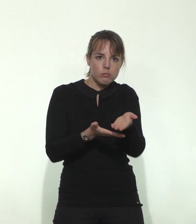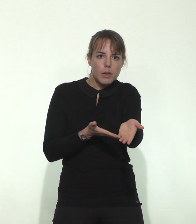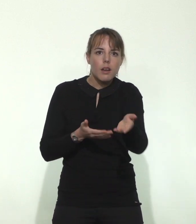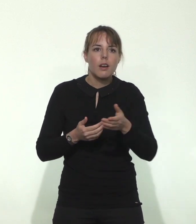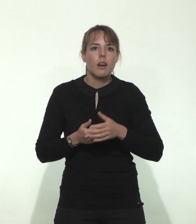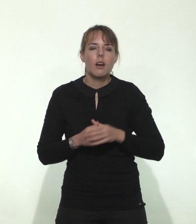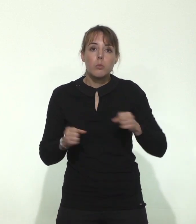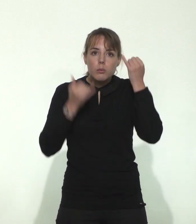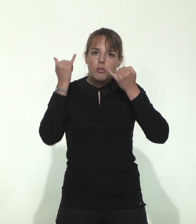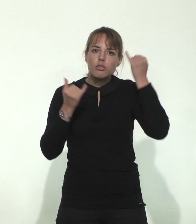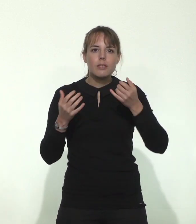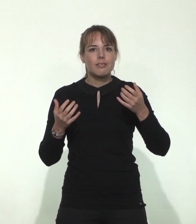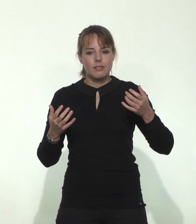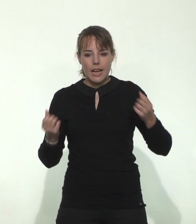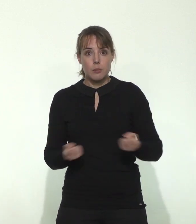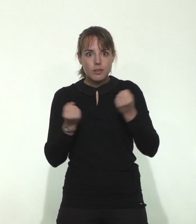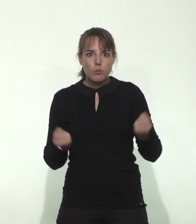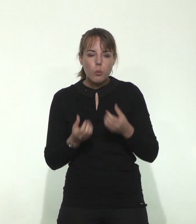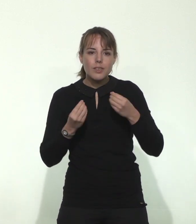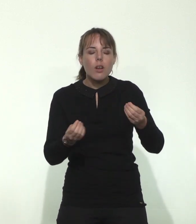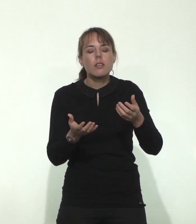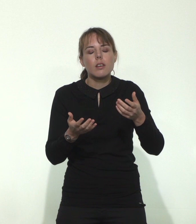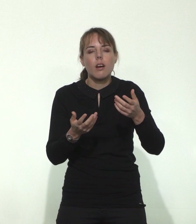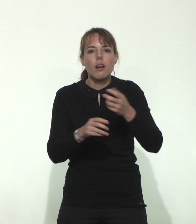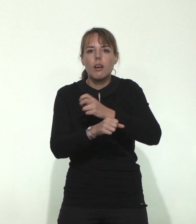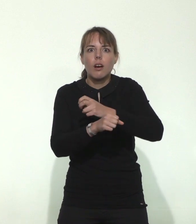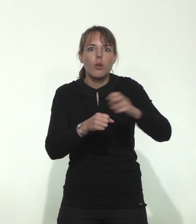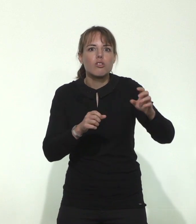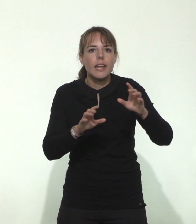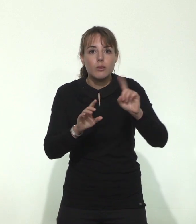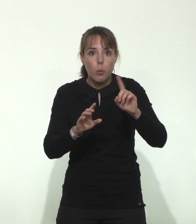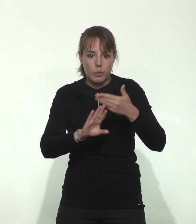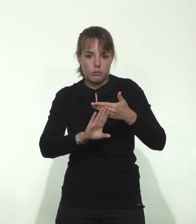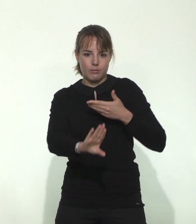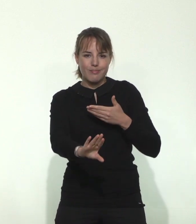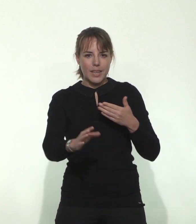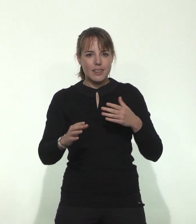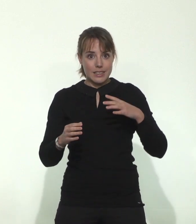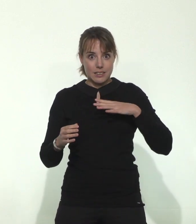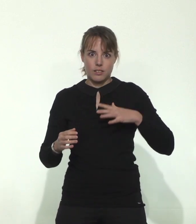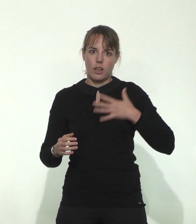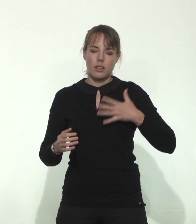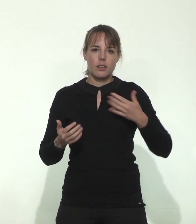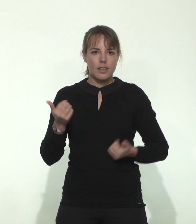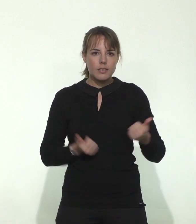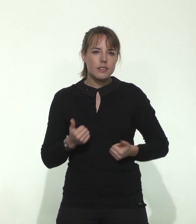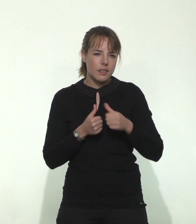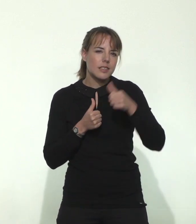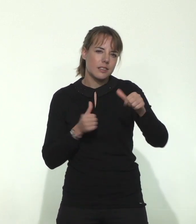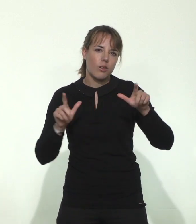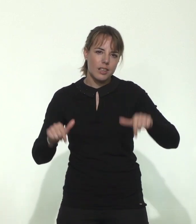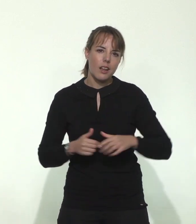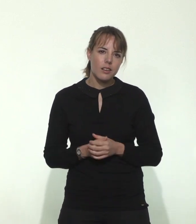qui ne mette pas en danger la personne. Heureusement, aujourd'hui, nous avons quand même beaucoup de services à distance et donc tout ça